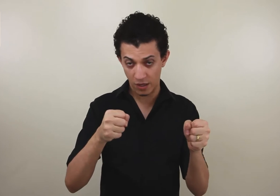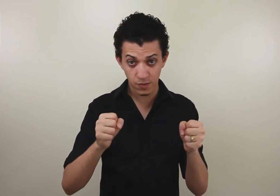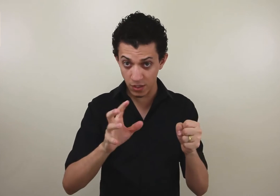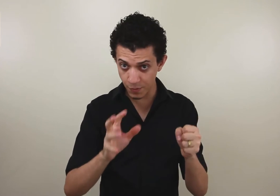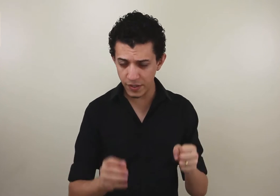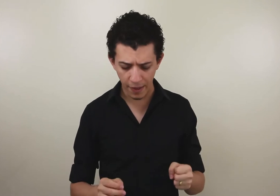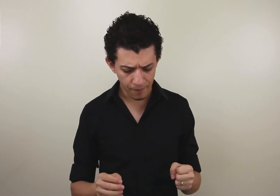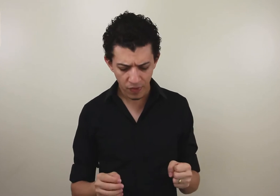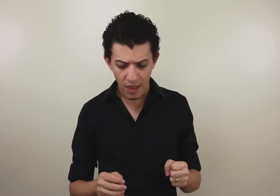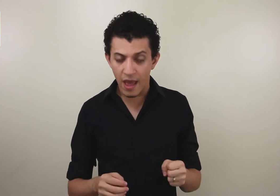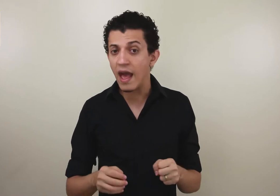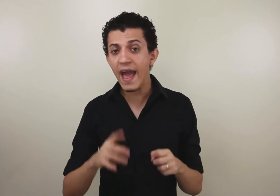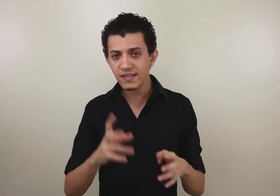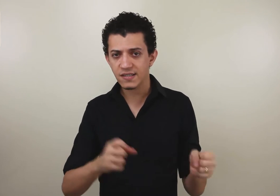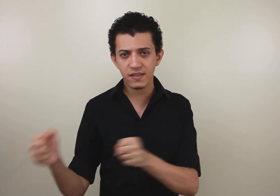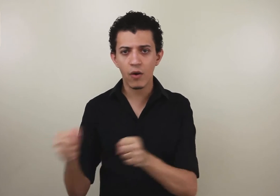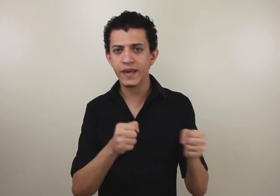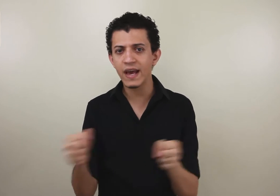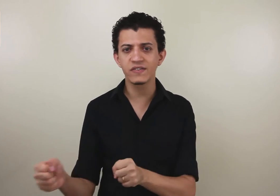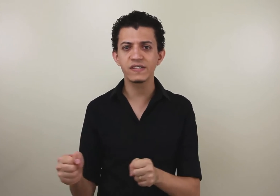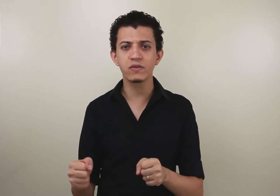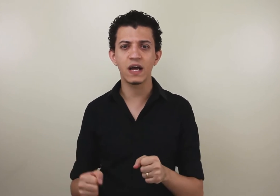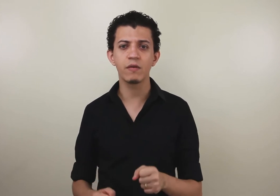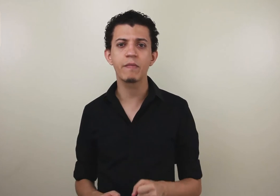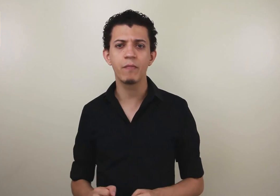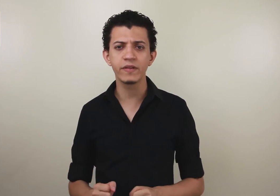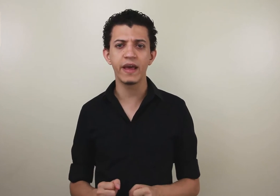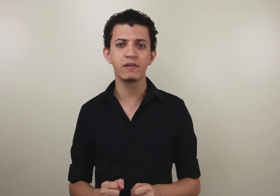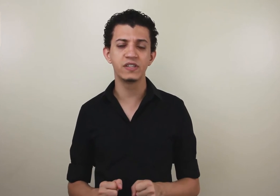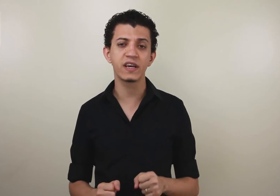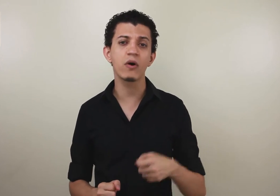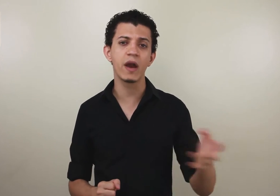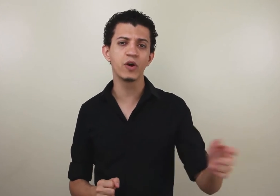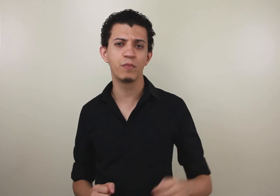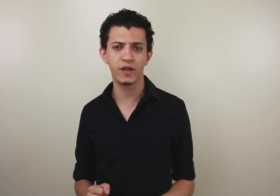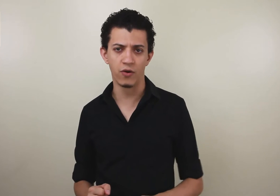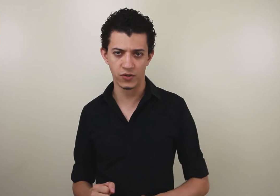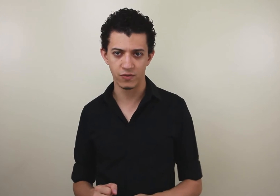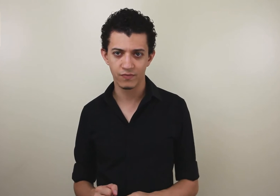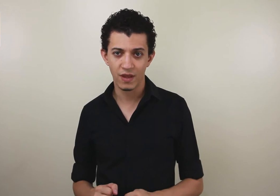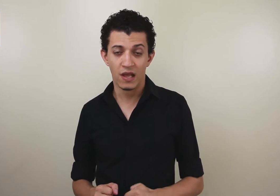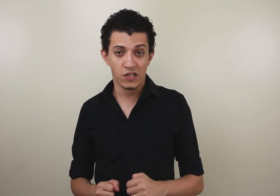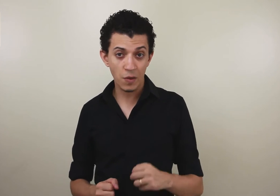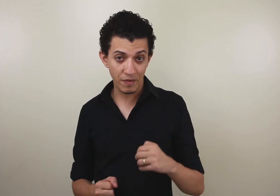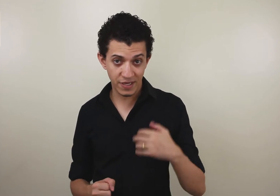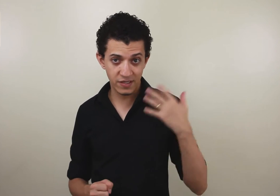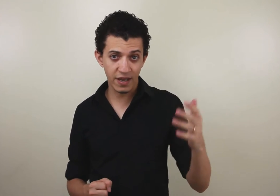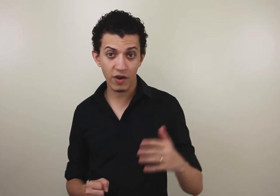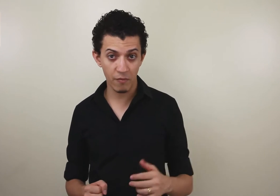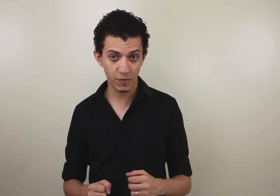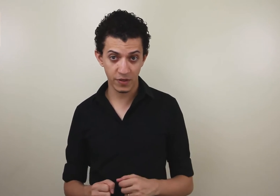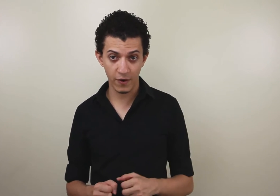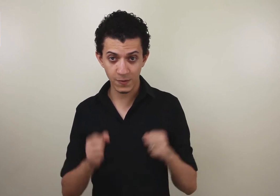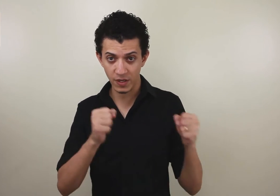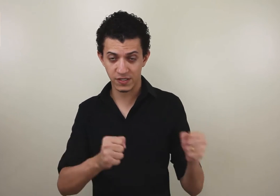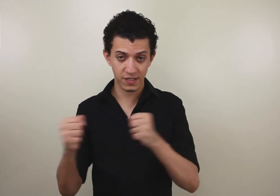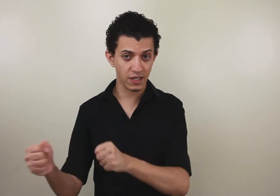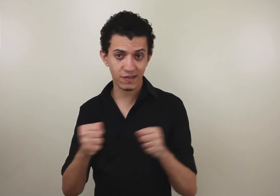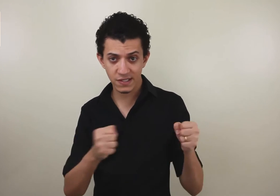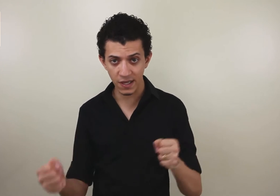é uma disputa de poder. Esse sinal aqui, às vezes, é usado também para poder, dizer que alguém é muito poderoso. Só que para você dizer que alguém é muito poderoso, você pode dizer tanto assim,